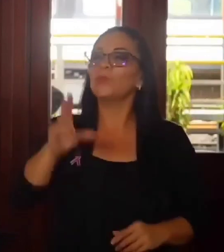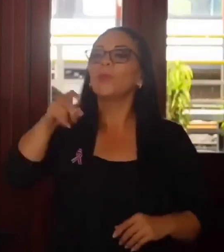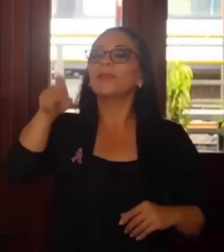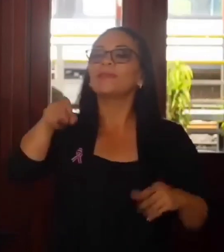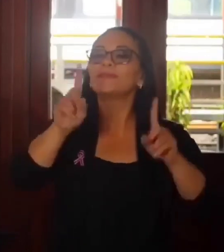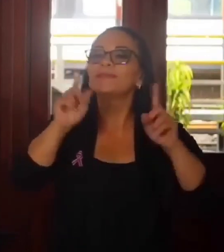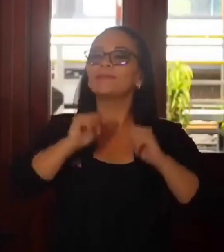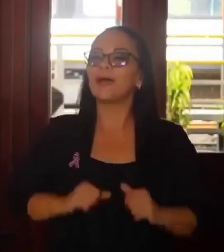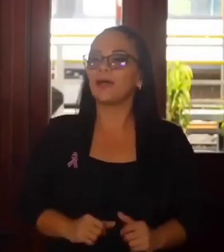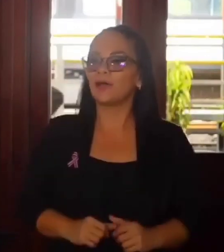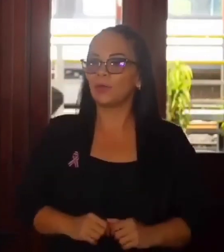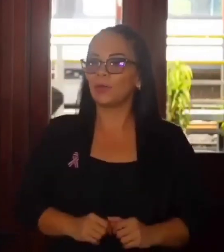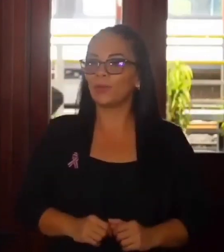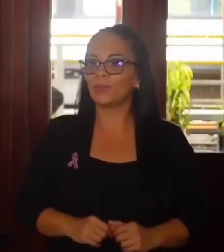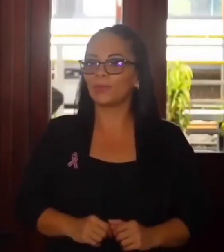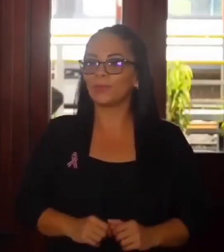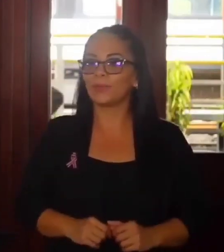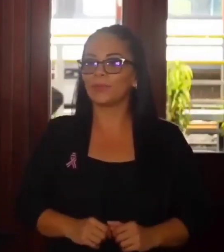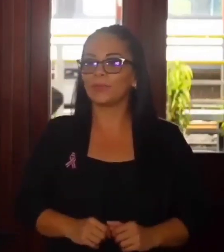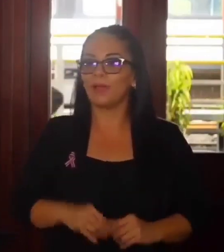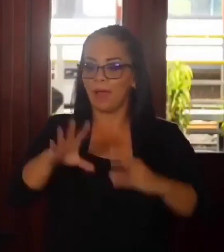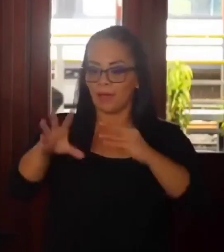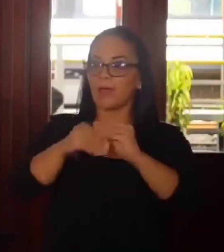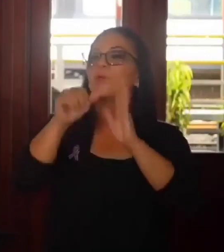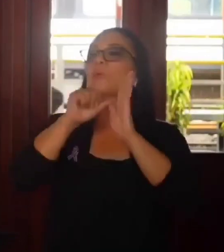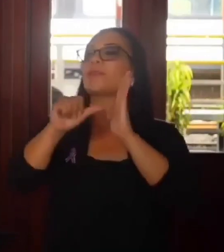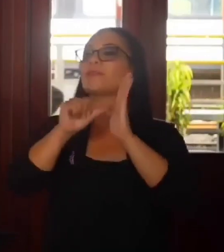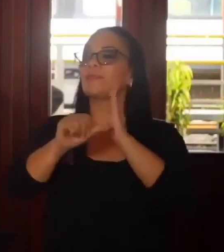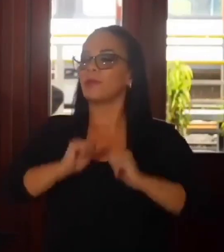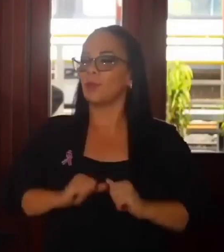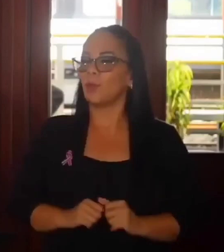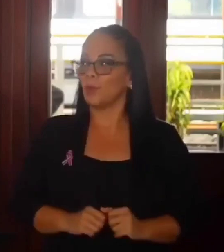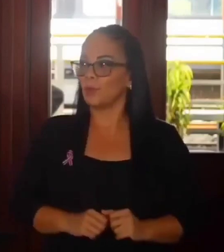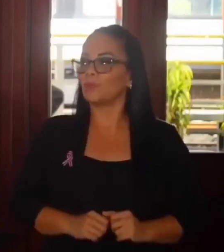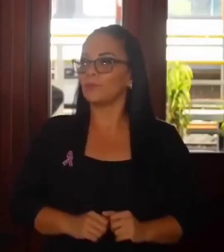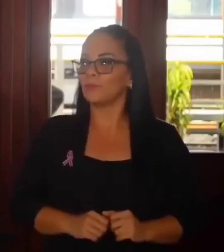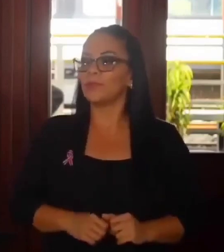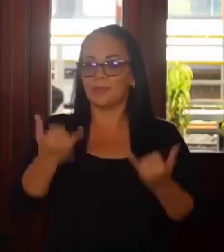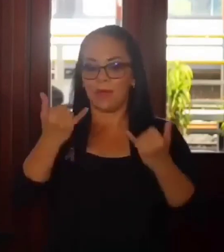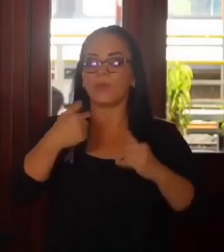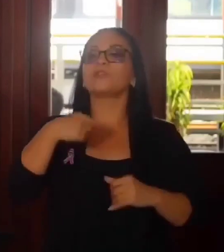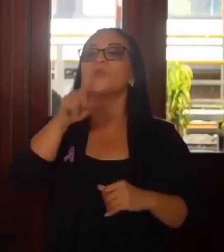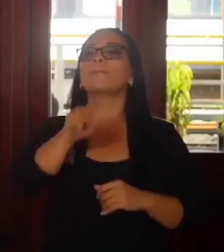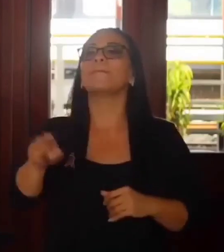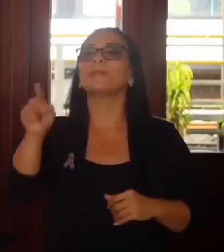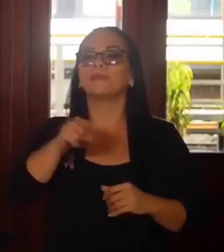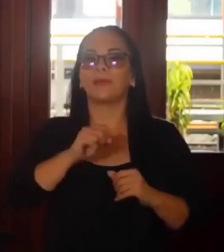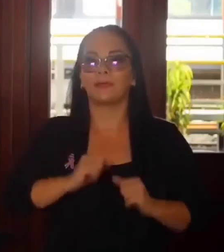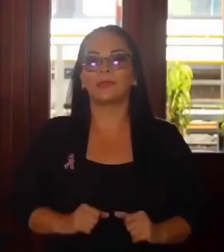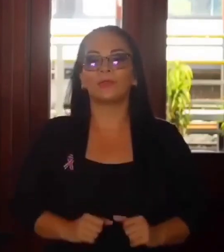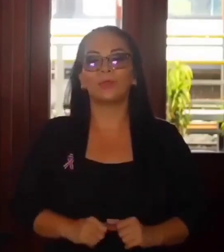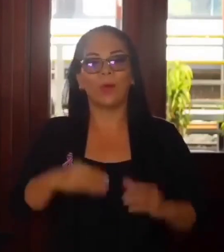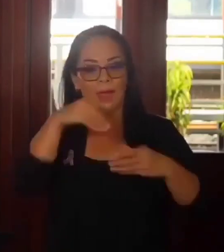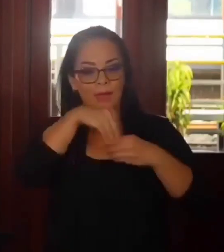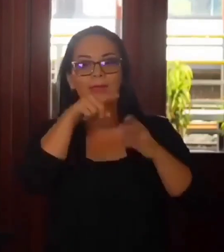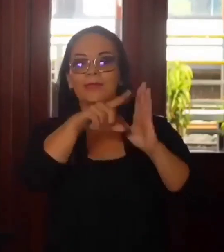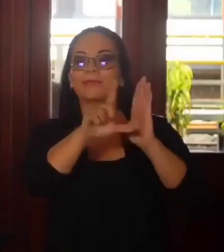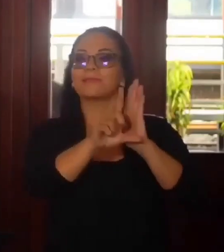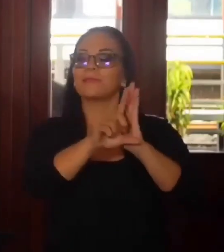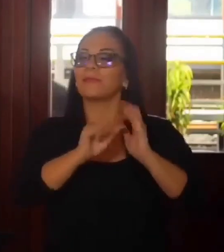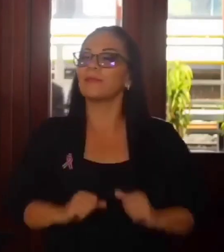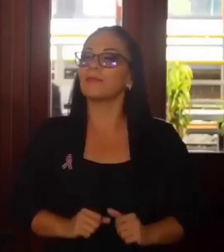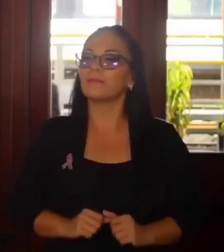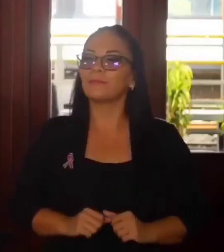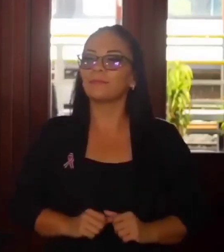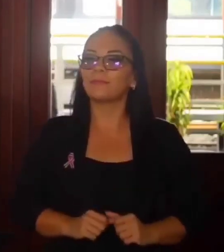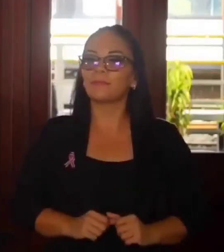meter ese artículo que estoy vetando en esta ley para